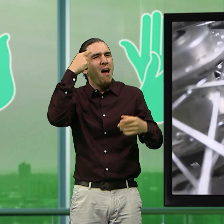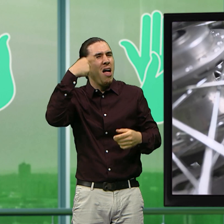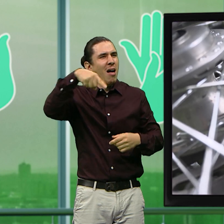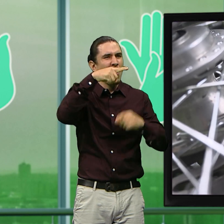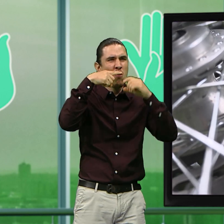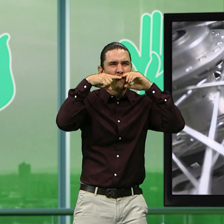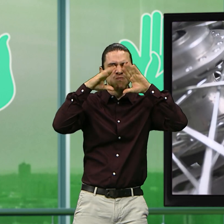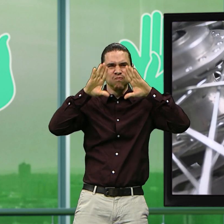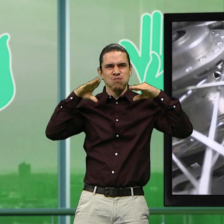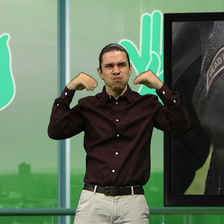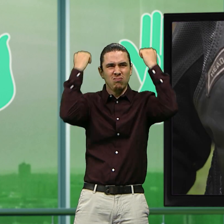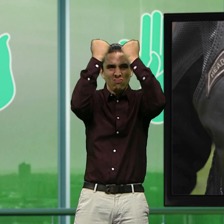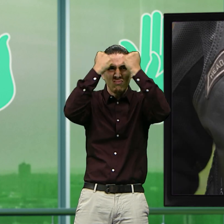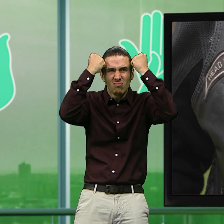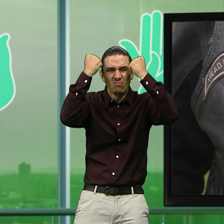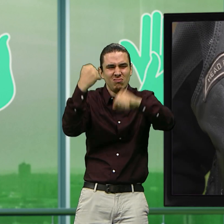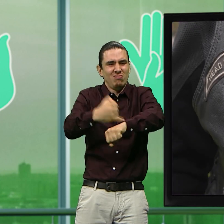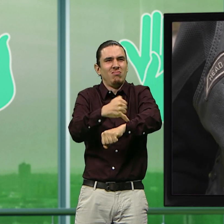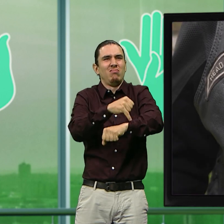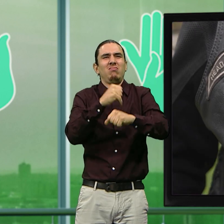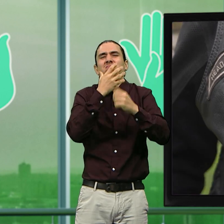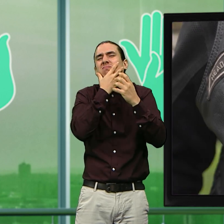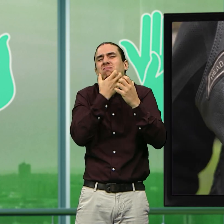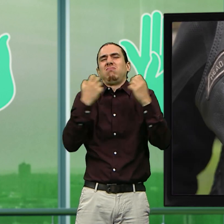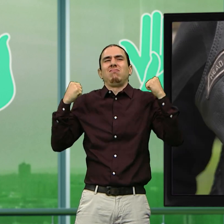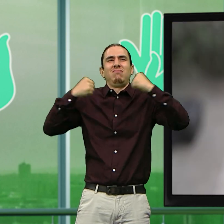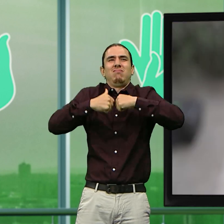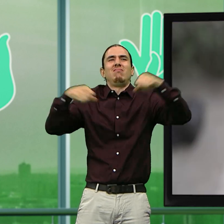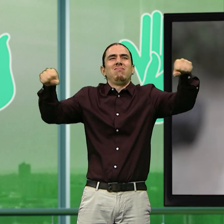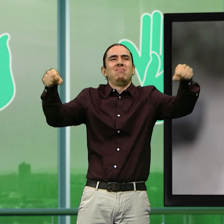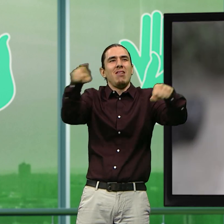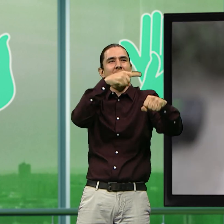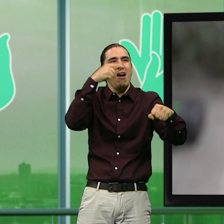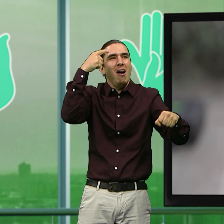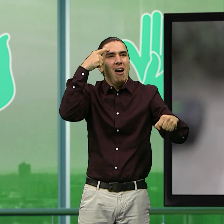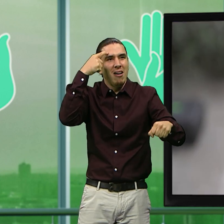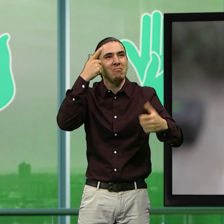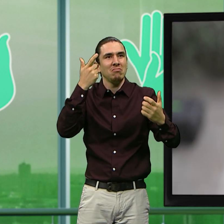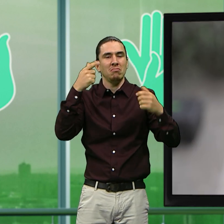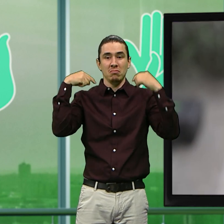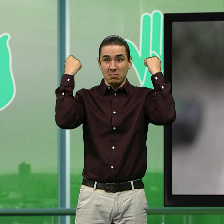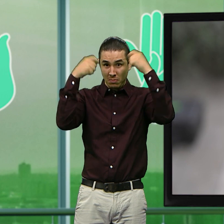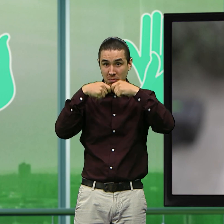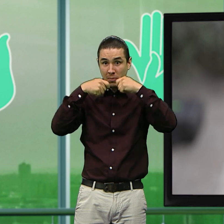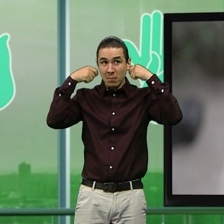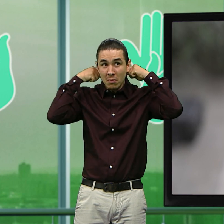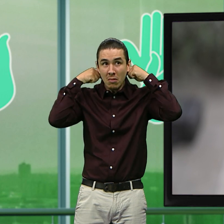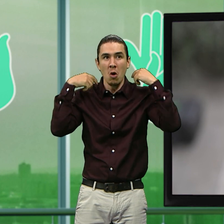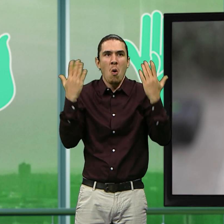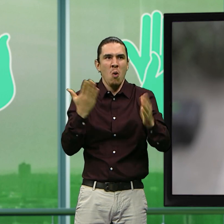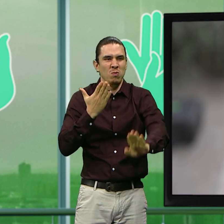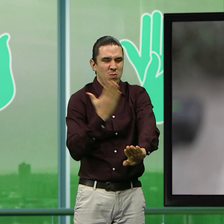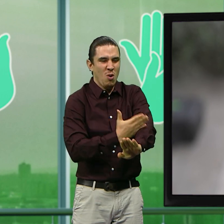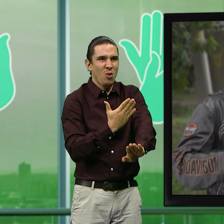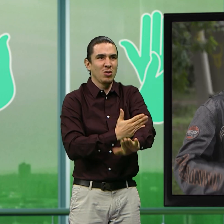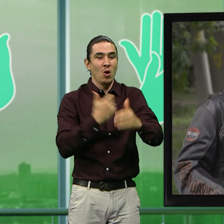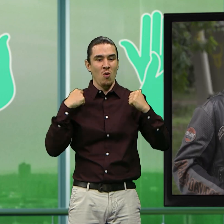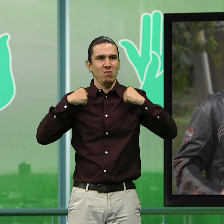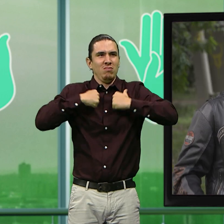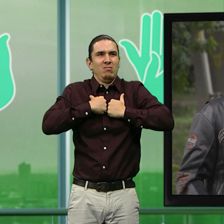se imagina a alguien agresivo, barbado, tatuado, con pañoletas, mucho cuero,